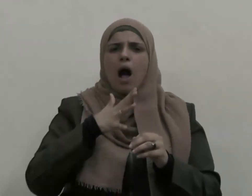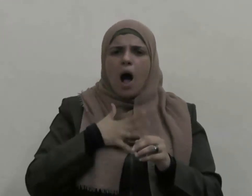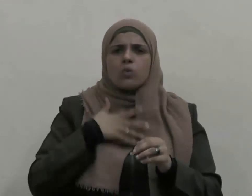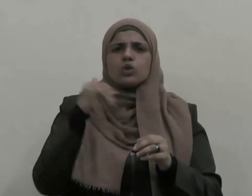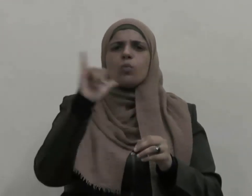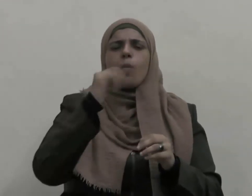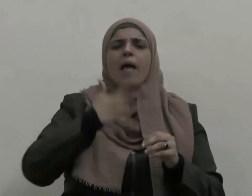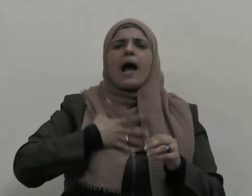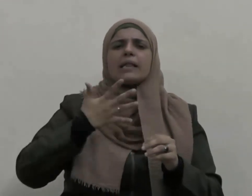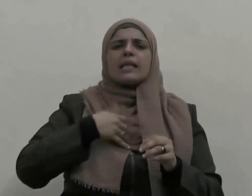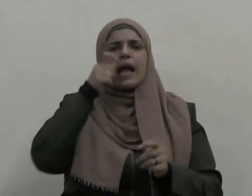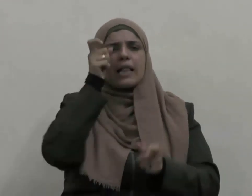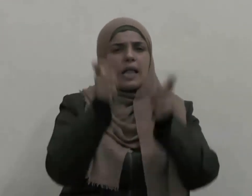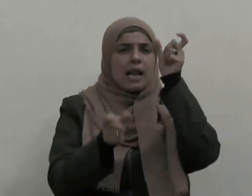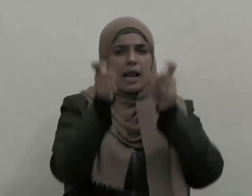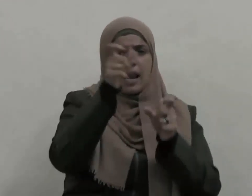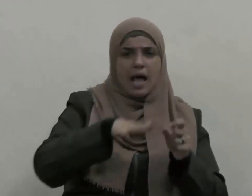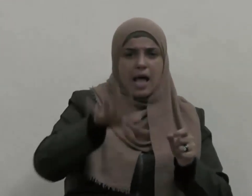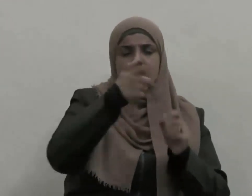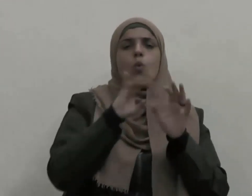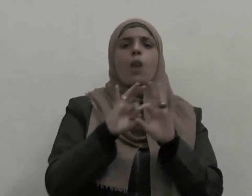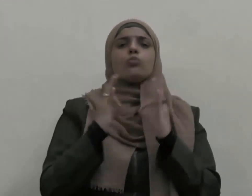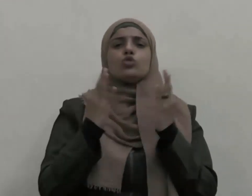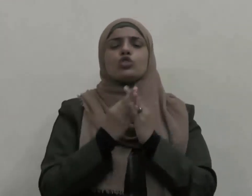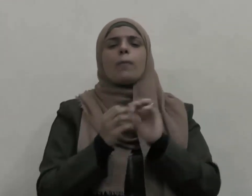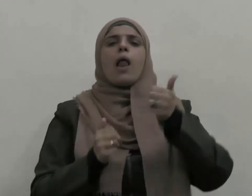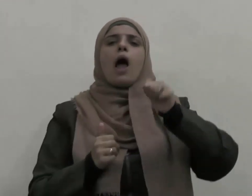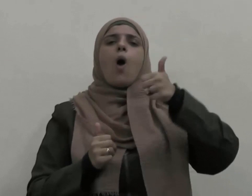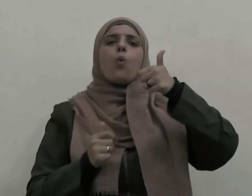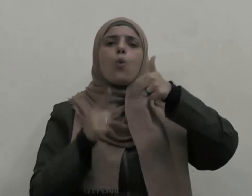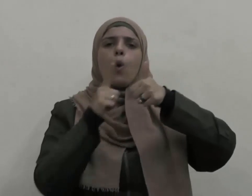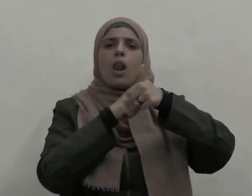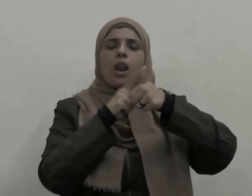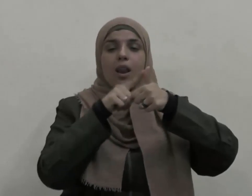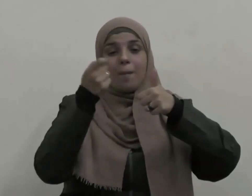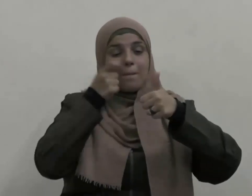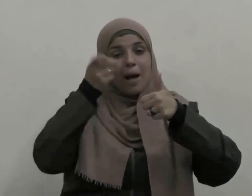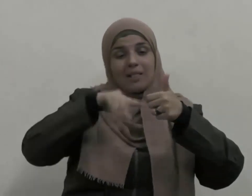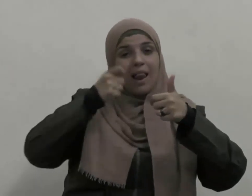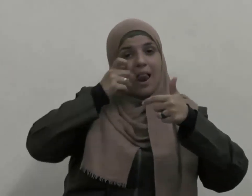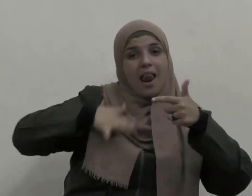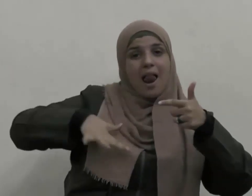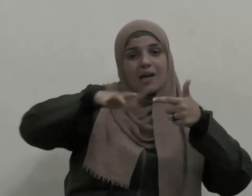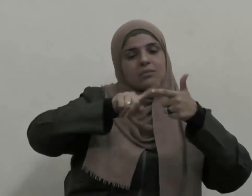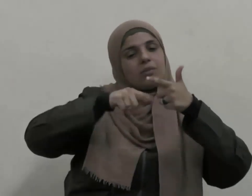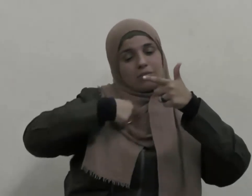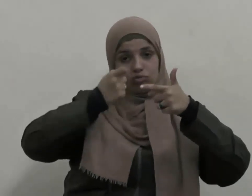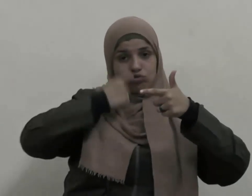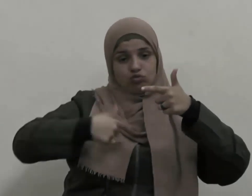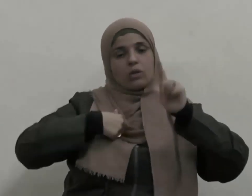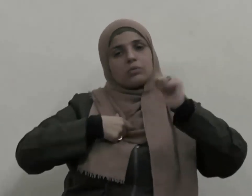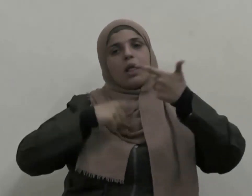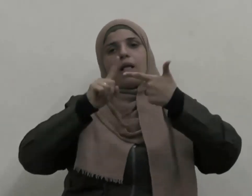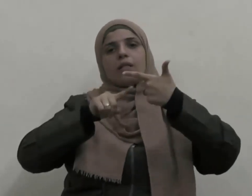والمجتمع وكل ما كان من باب النفع العام أولى من تكرار الحج والعمرة